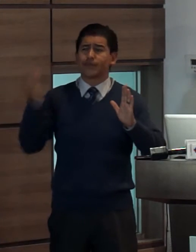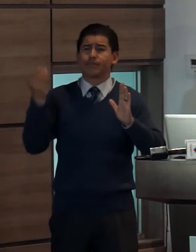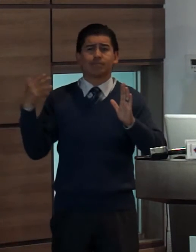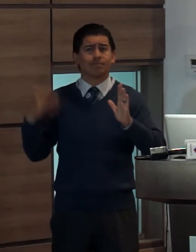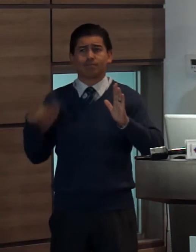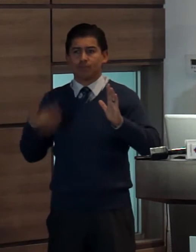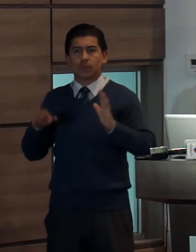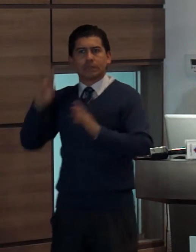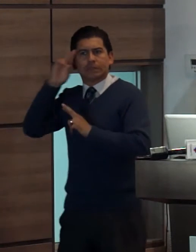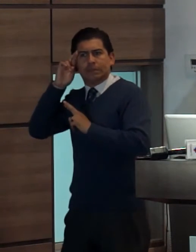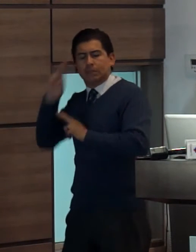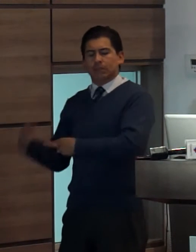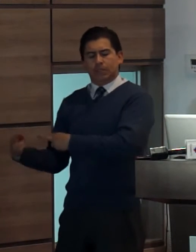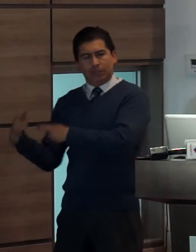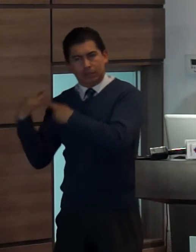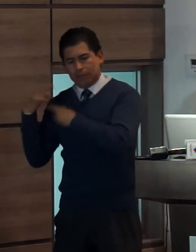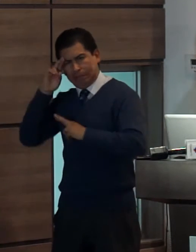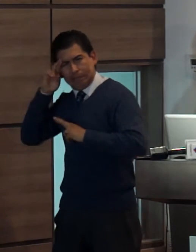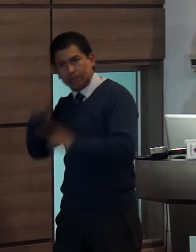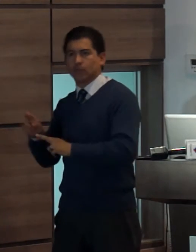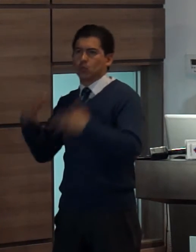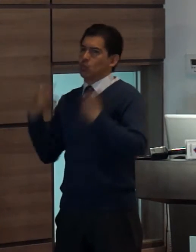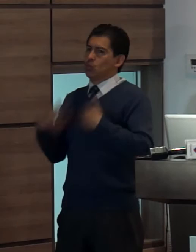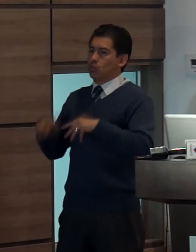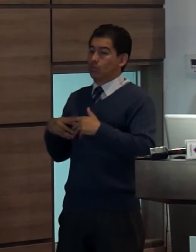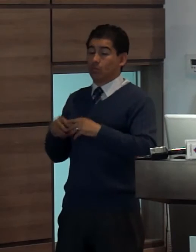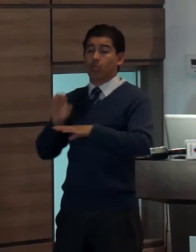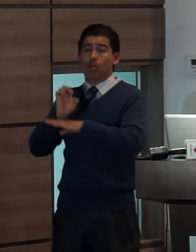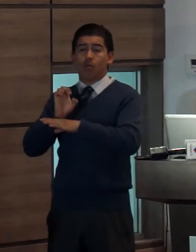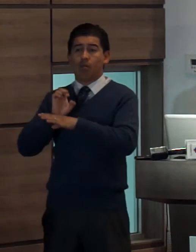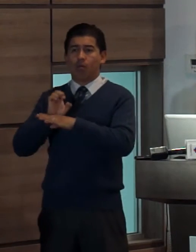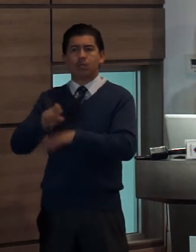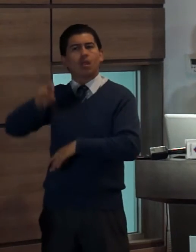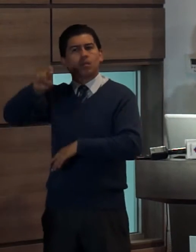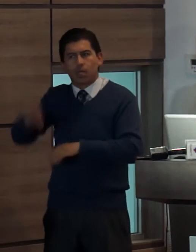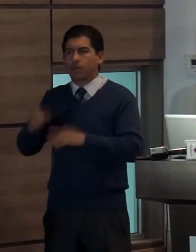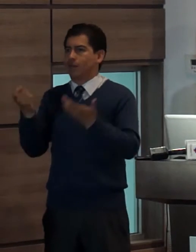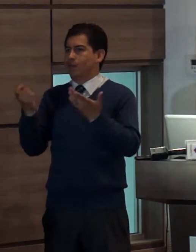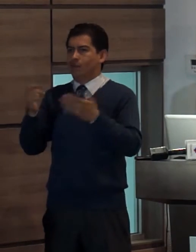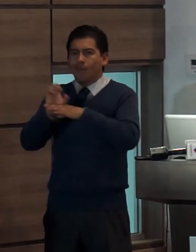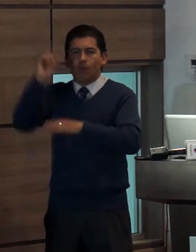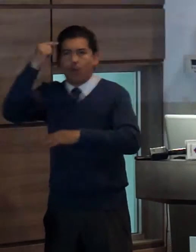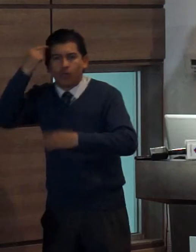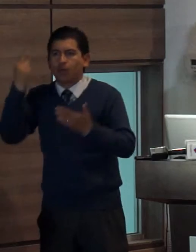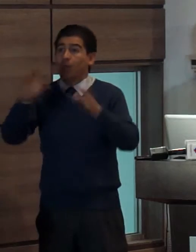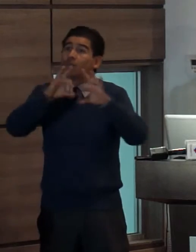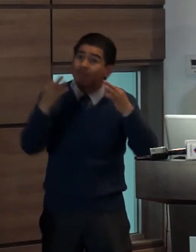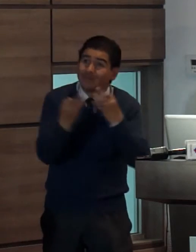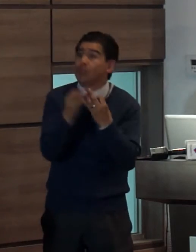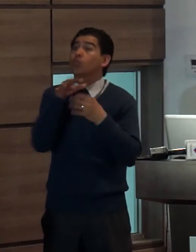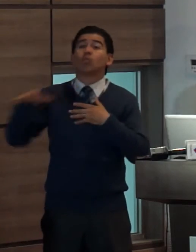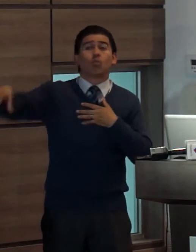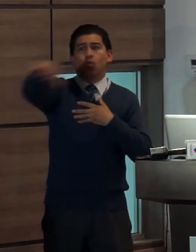son titulares de derechos en concordancia el Estado, la sociedad y la familia tienen la